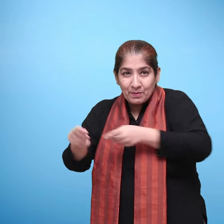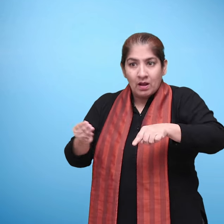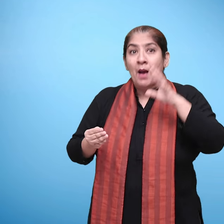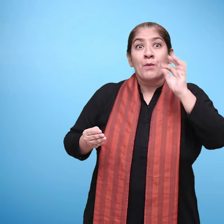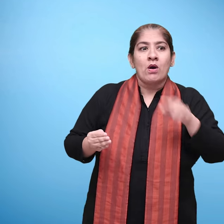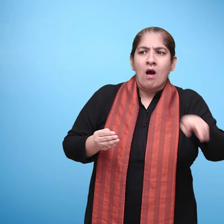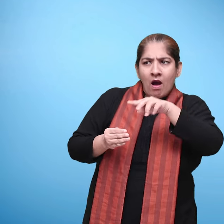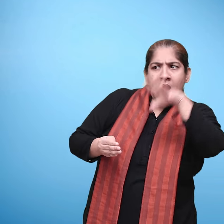समझेंगे।